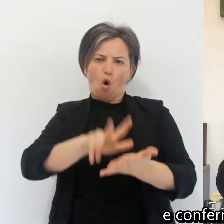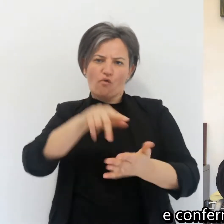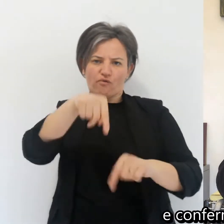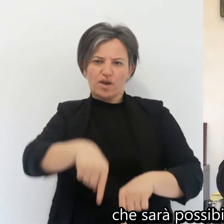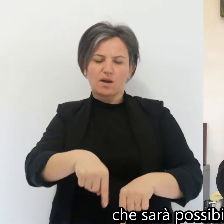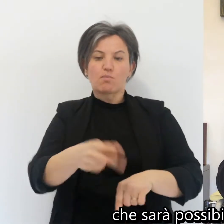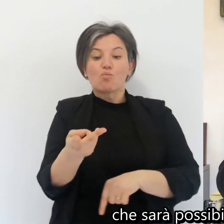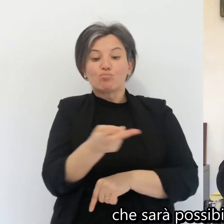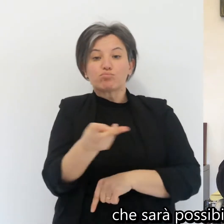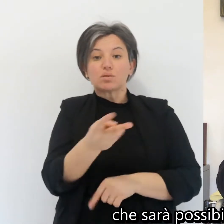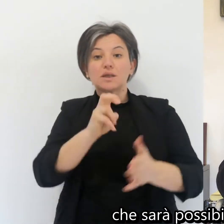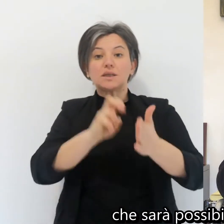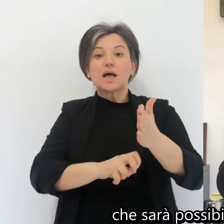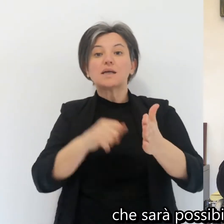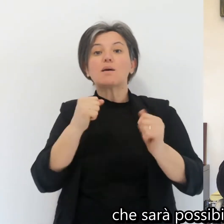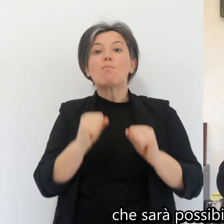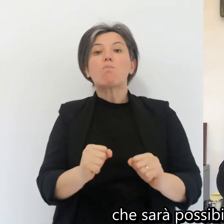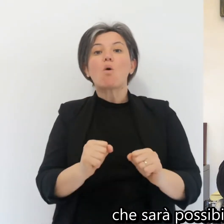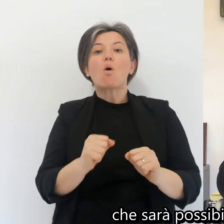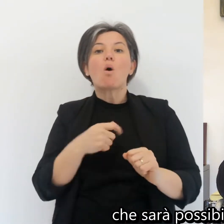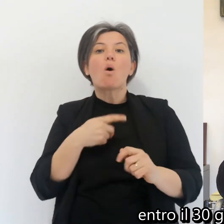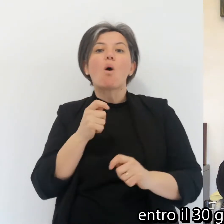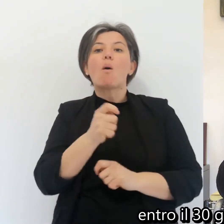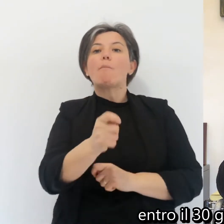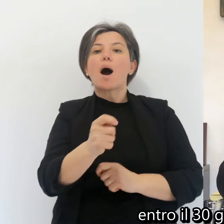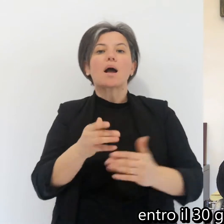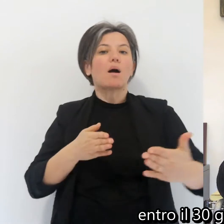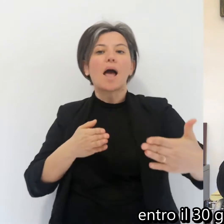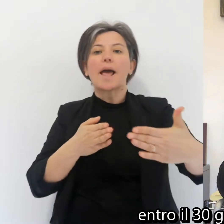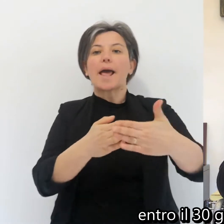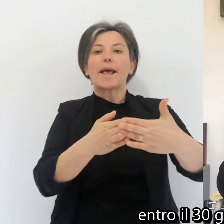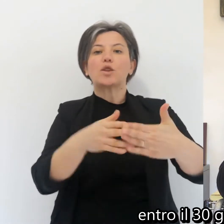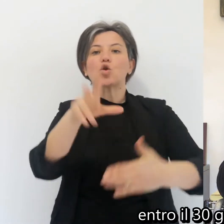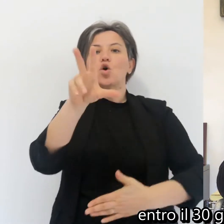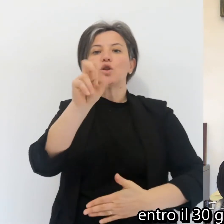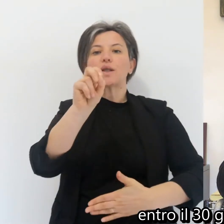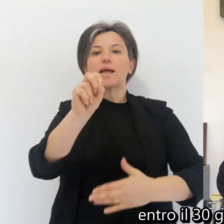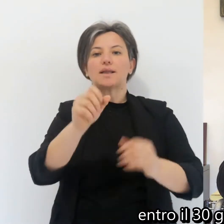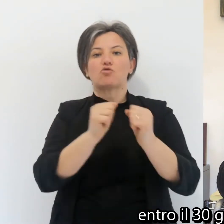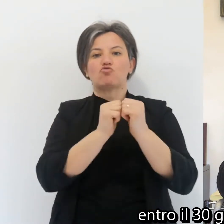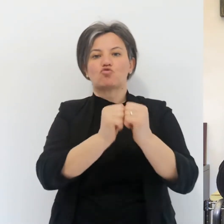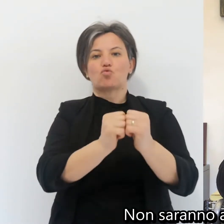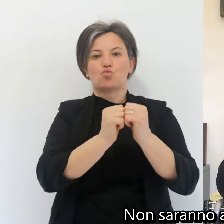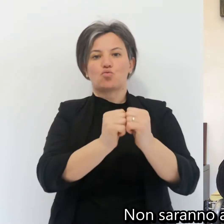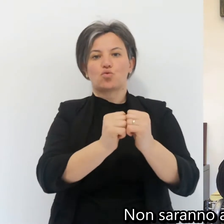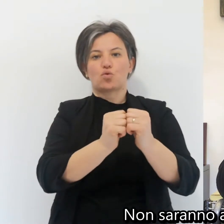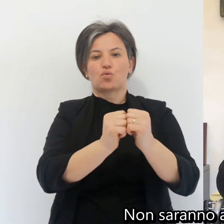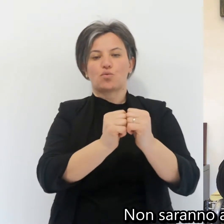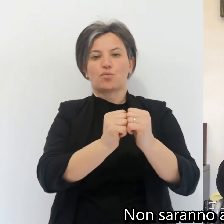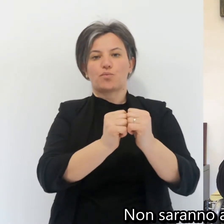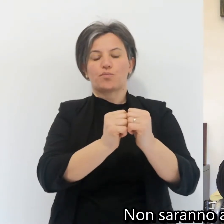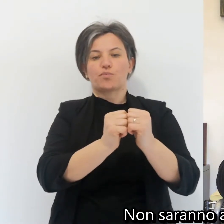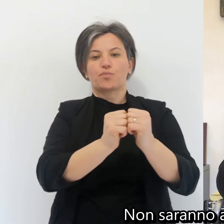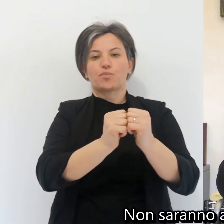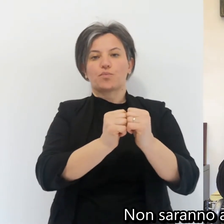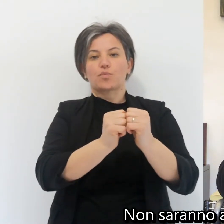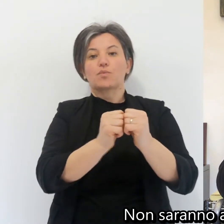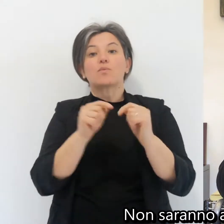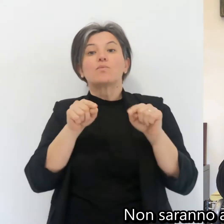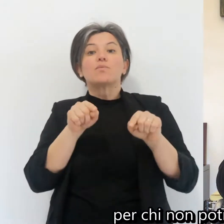confermo che sarà possibile pagarle entro il 30 giugno. Non saranno